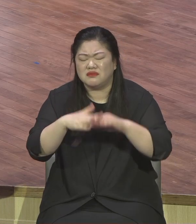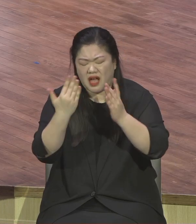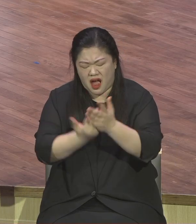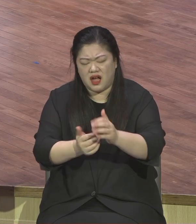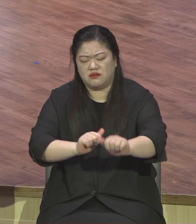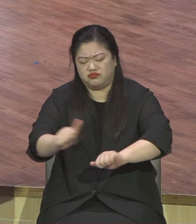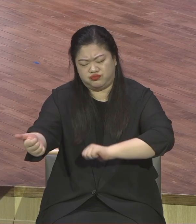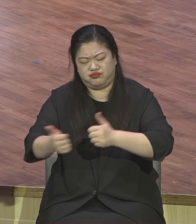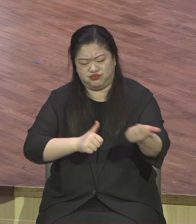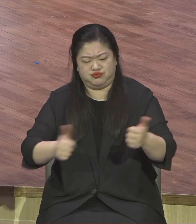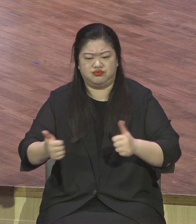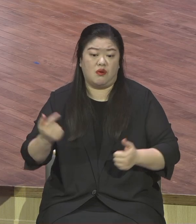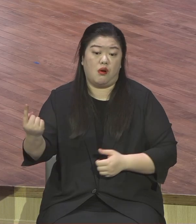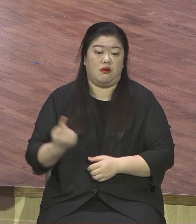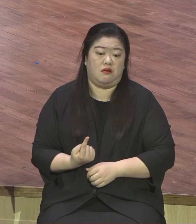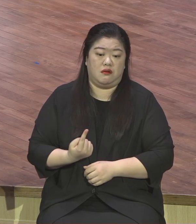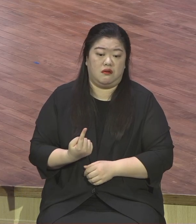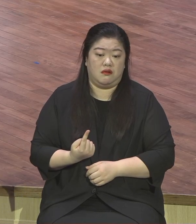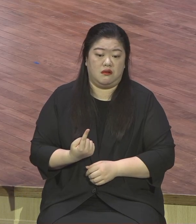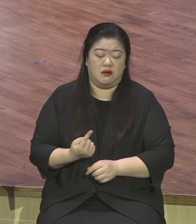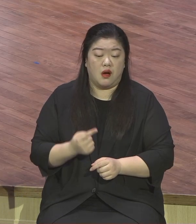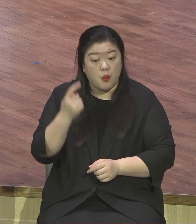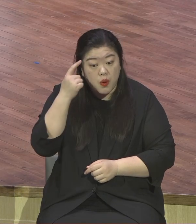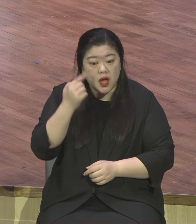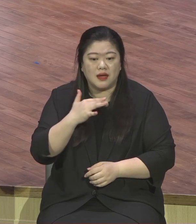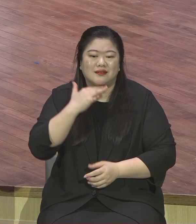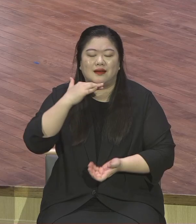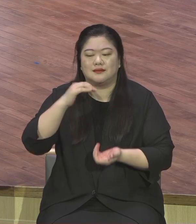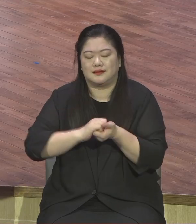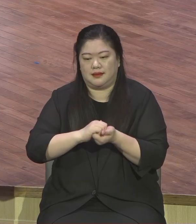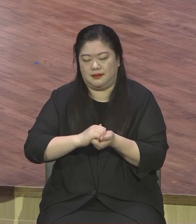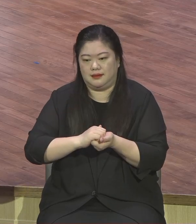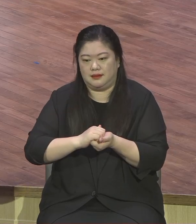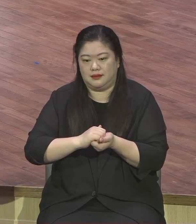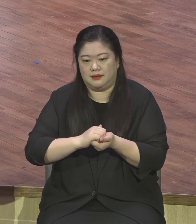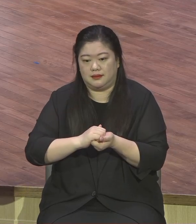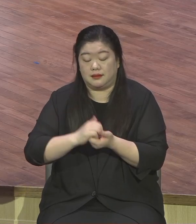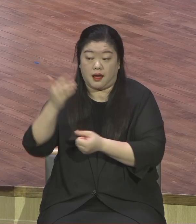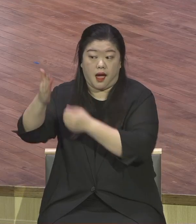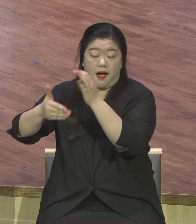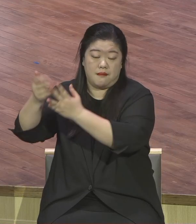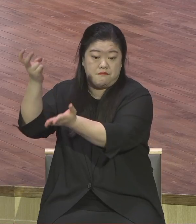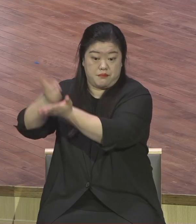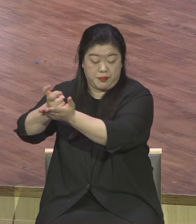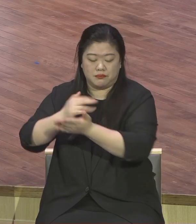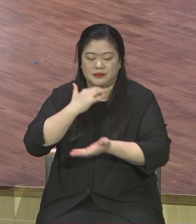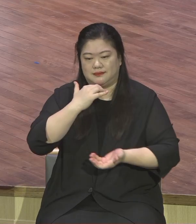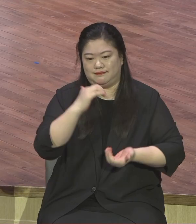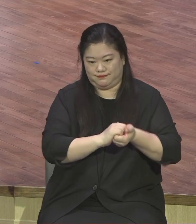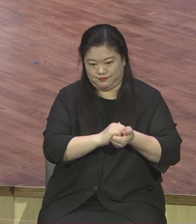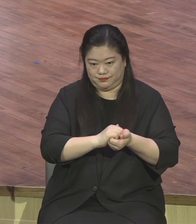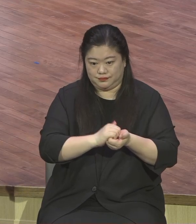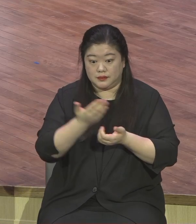영혼입니다 영혼 영혼이 인간은요